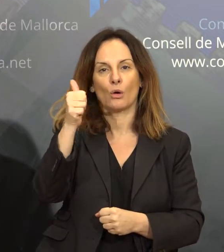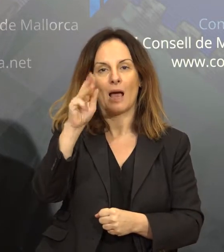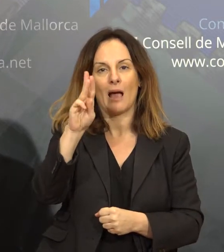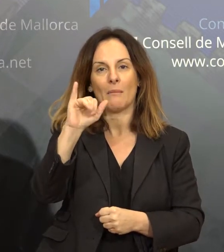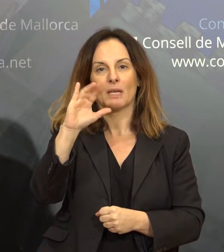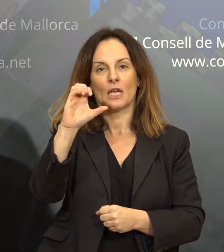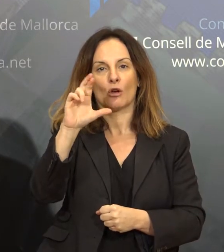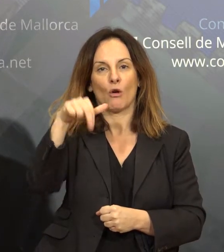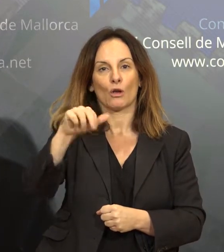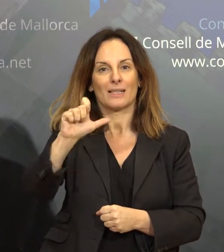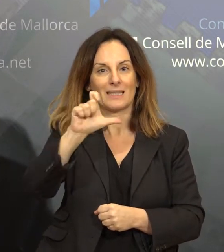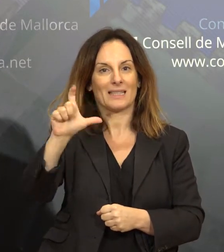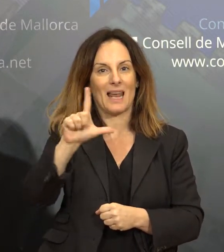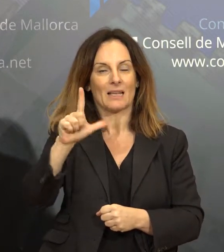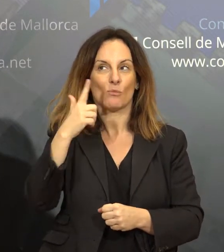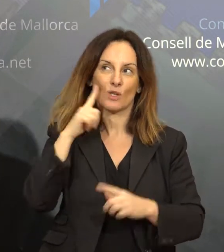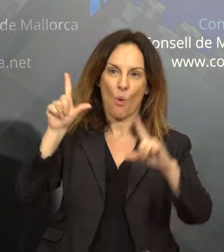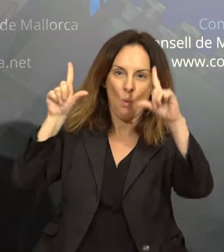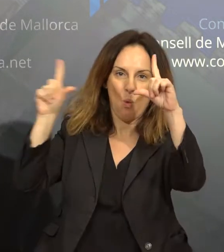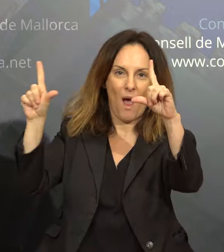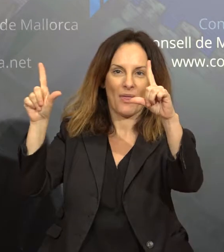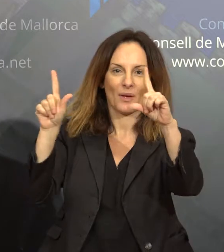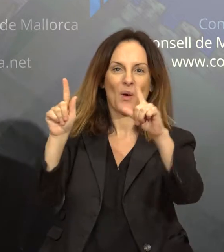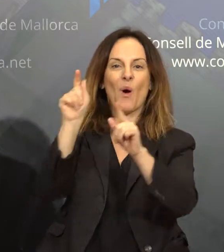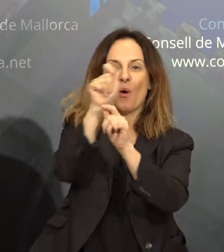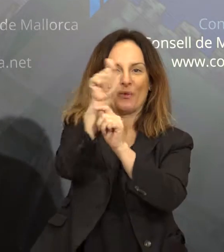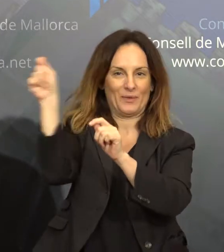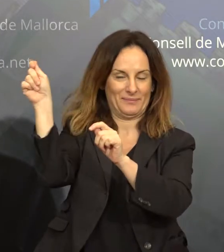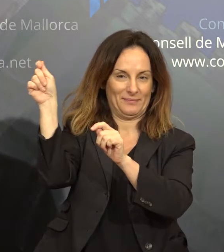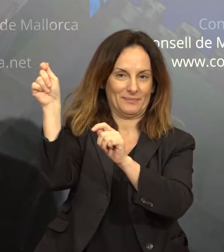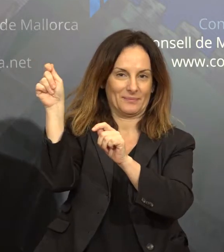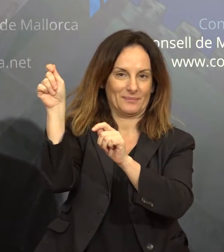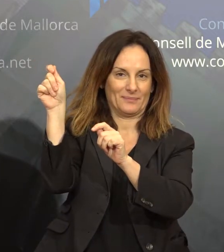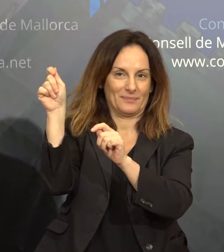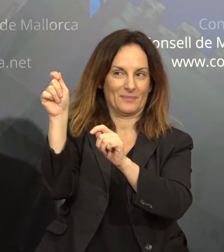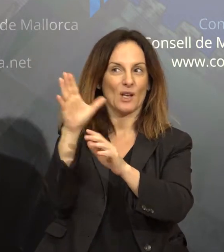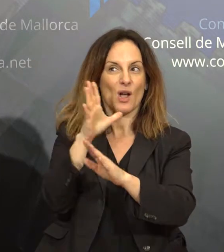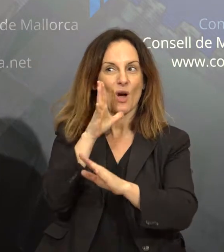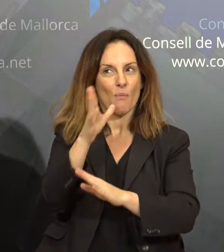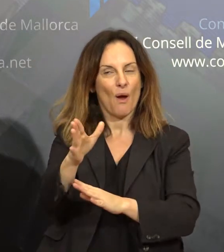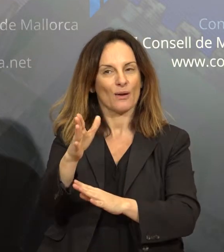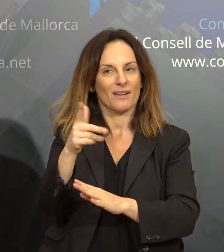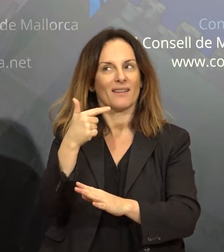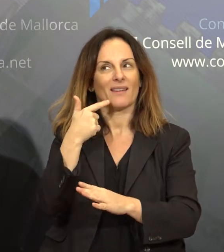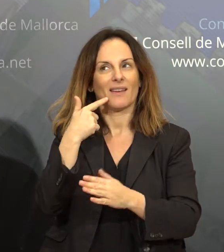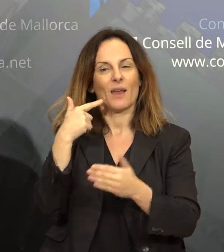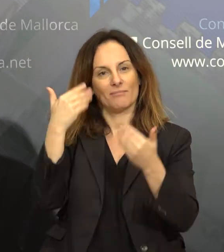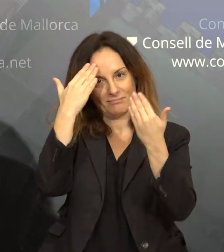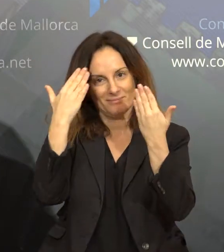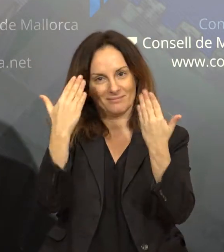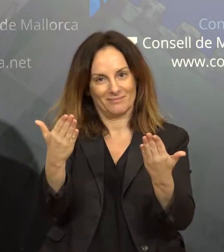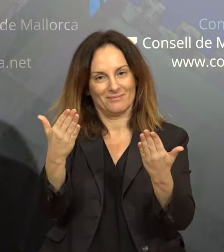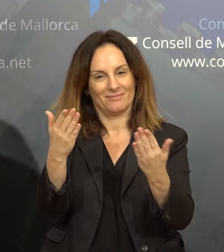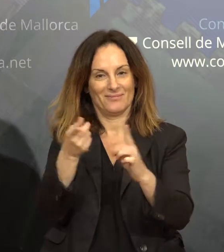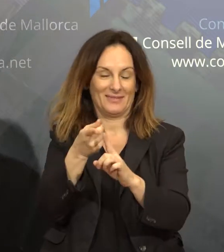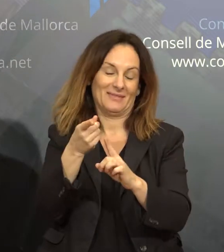i es descobrirà, quadra, que com a filla predilecta es mereix i que serà penllat en aquesta institució. Serà un